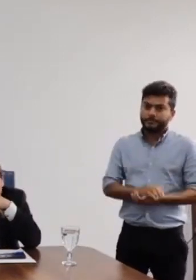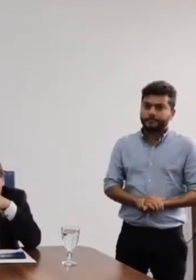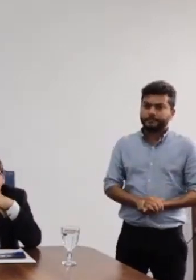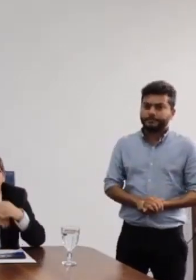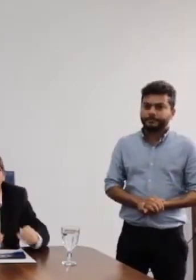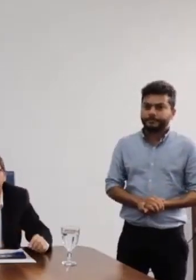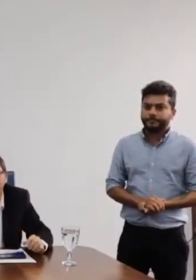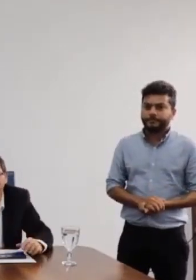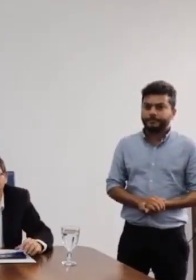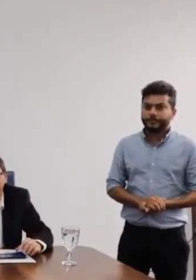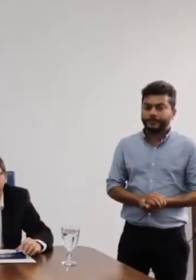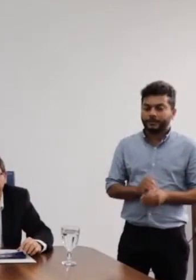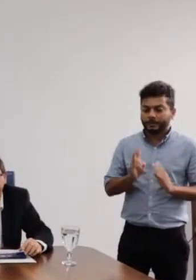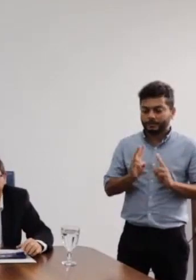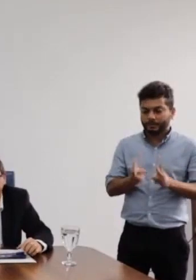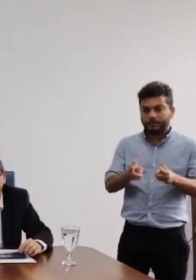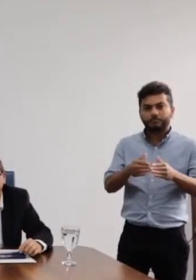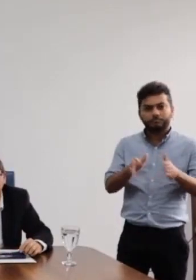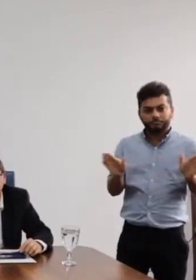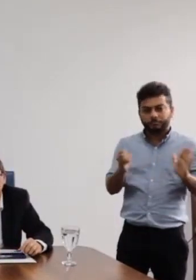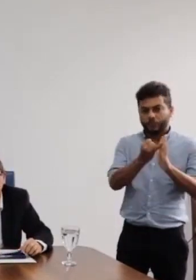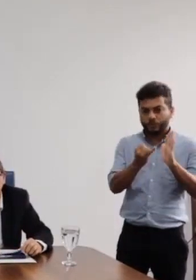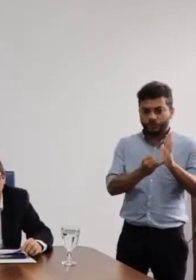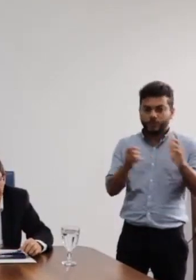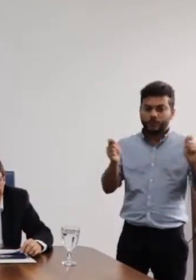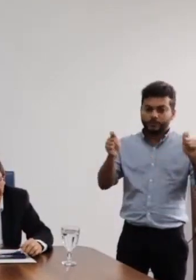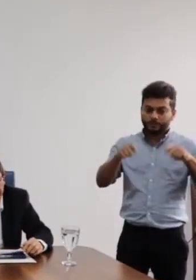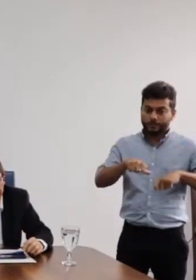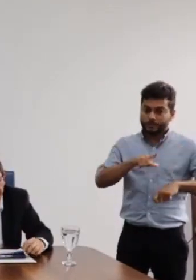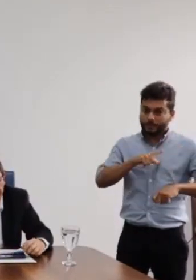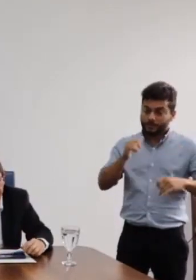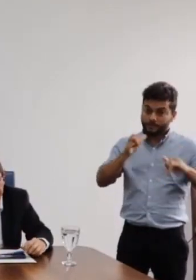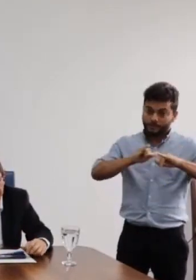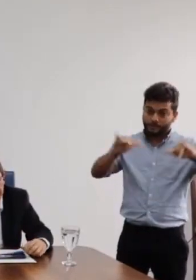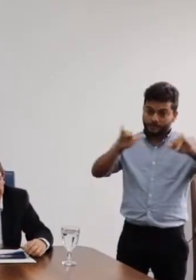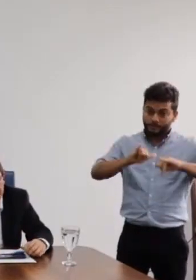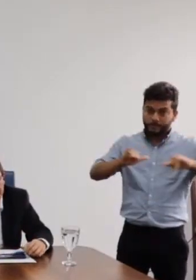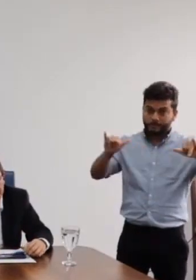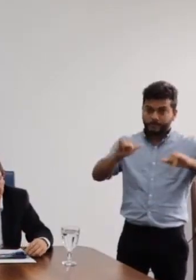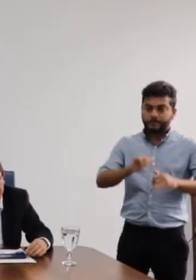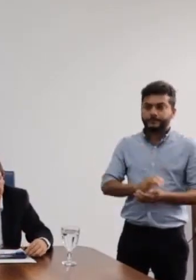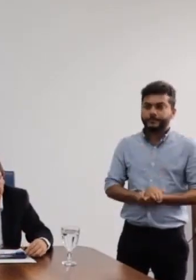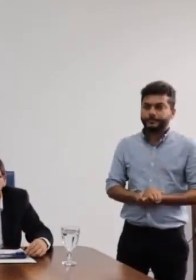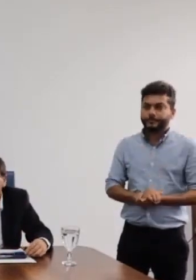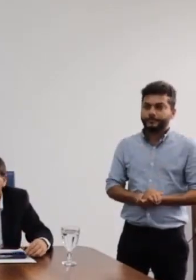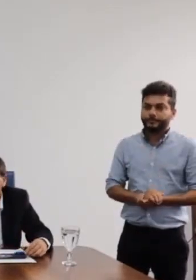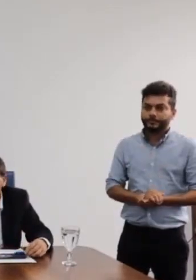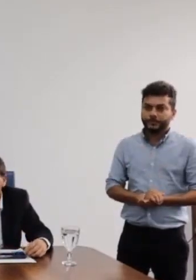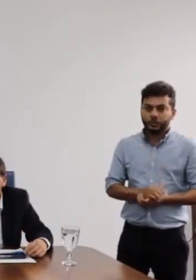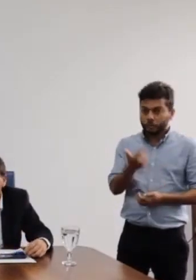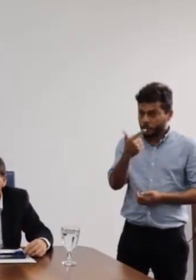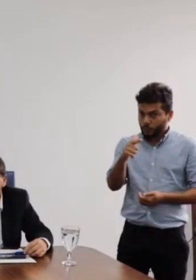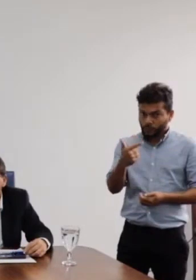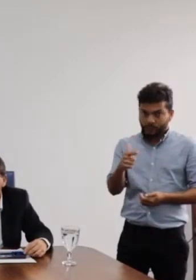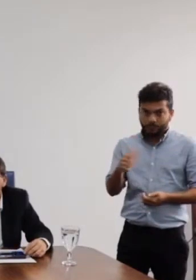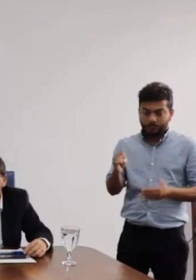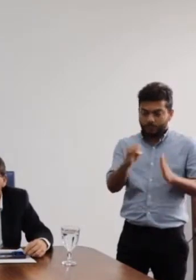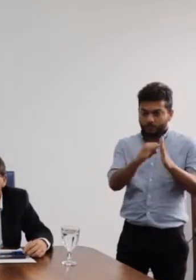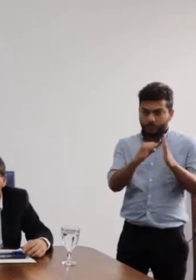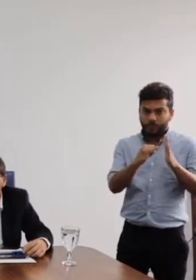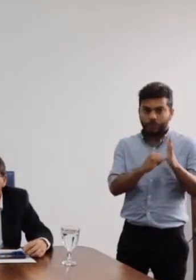continuo aberto para as inscrições, para informes. Não havendo mais